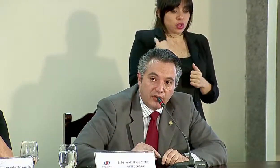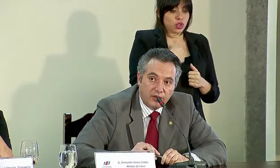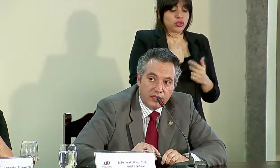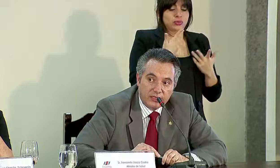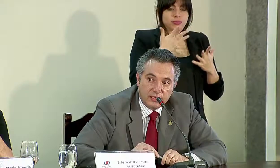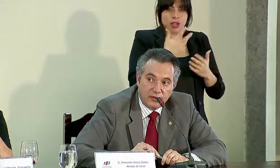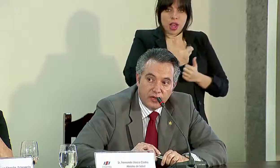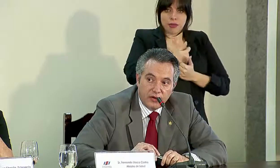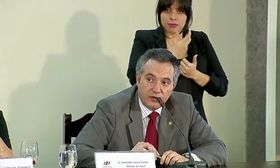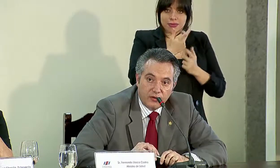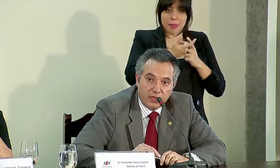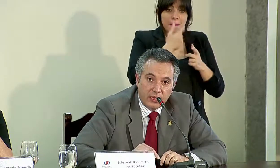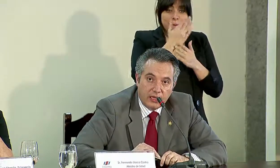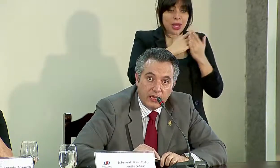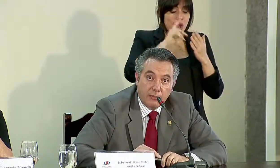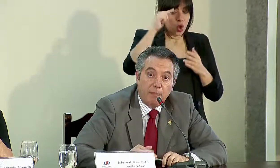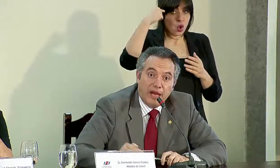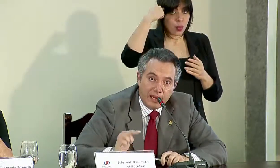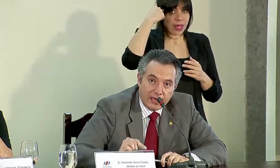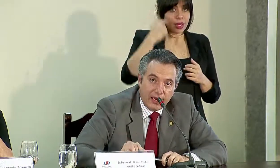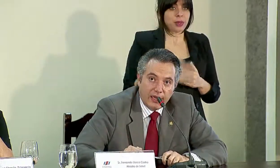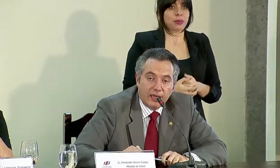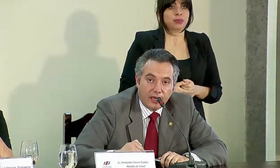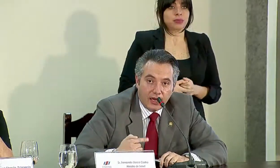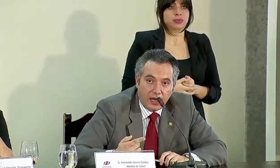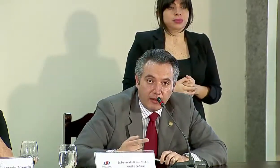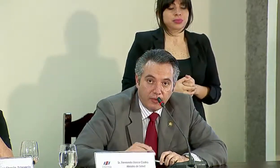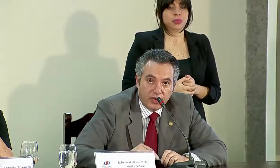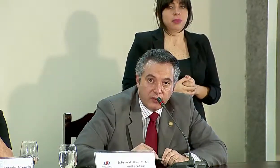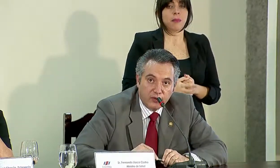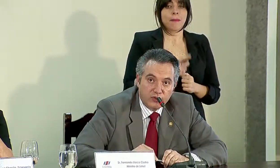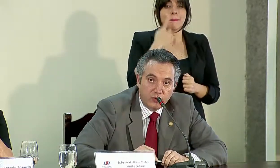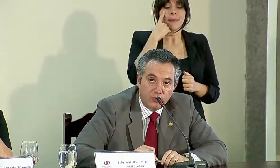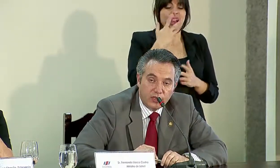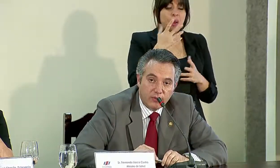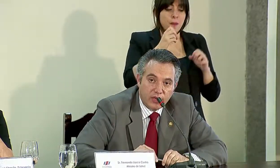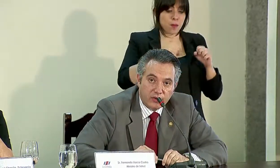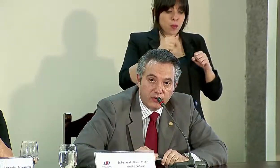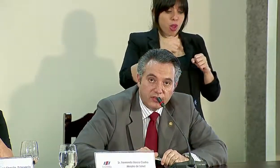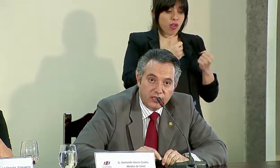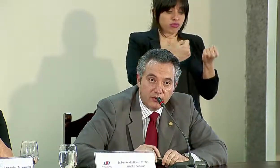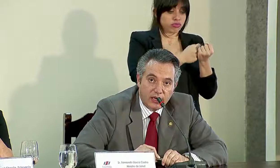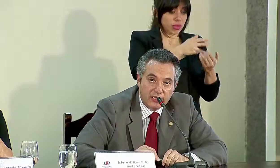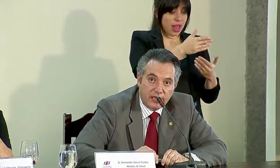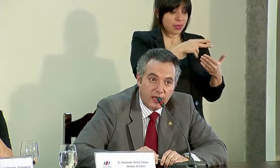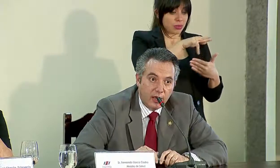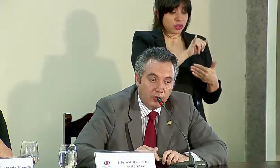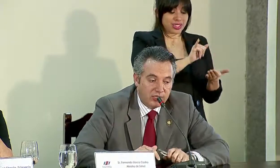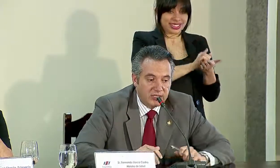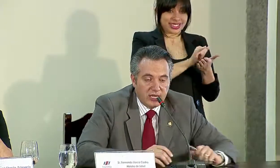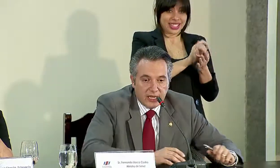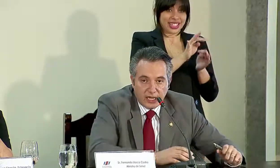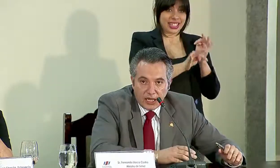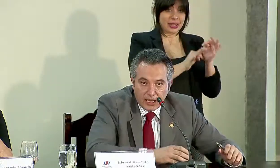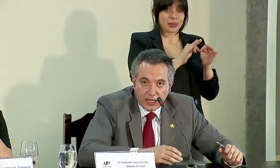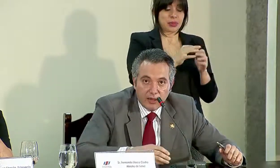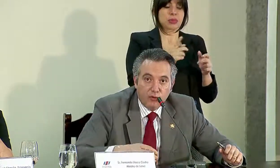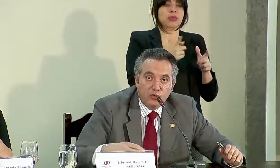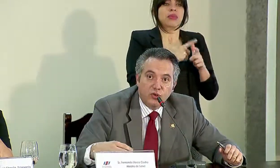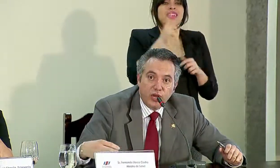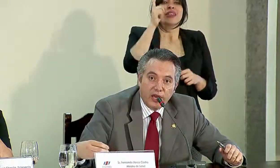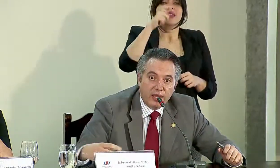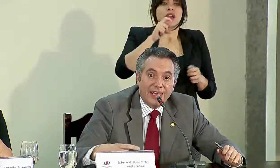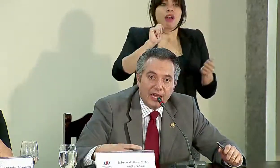manifestado que desde el gobierno, ¿para qué apoyemos un anteproyecto de esta naturaleza? Pues tiene que